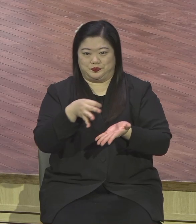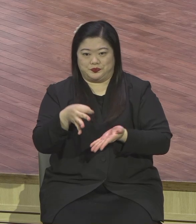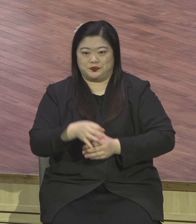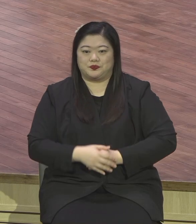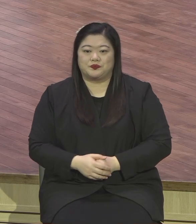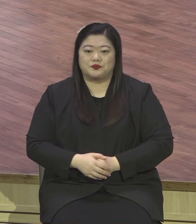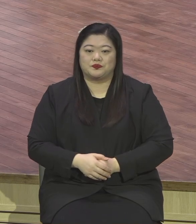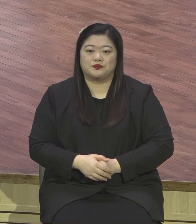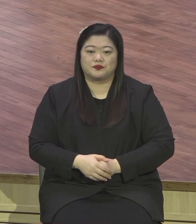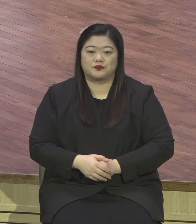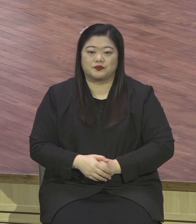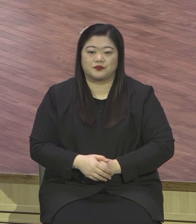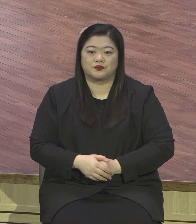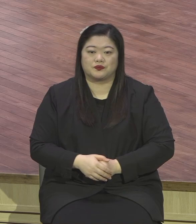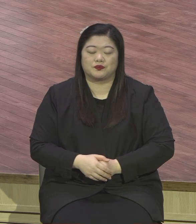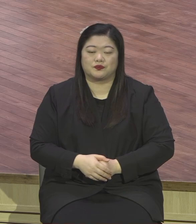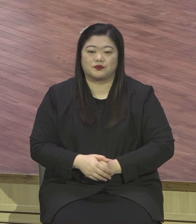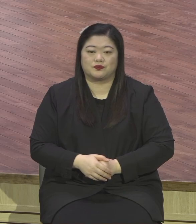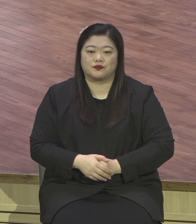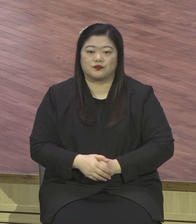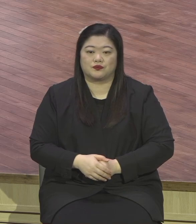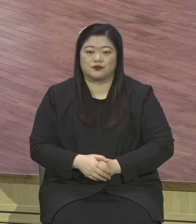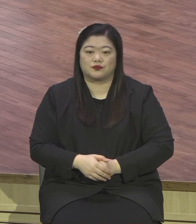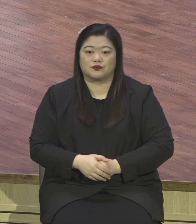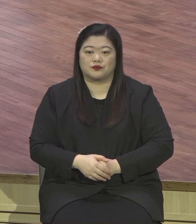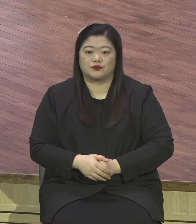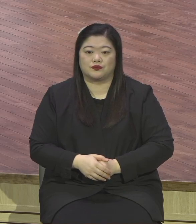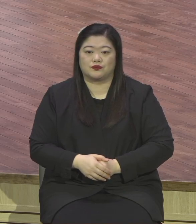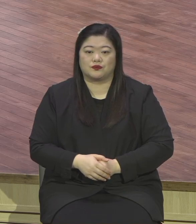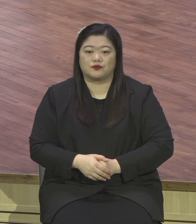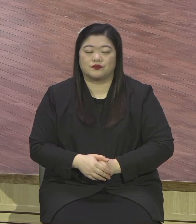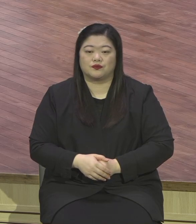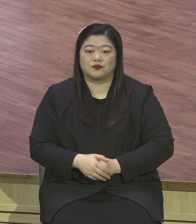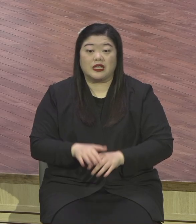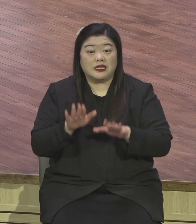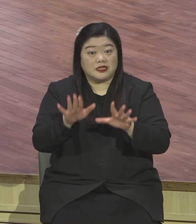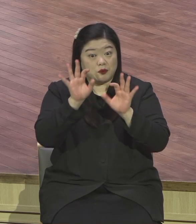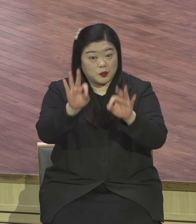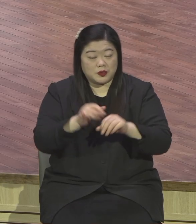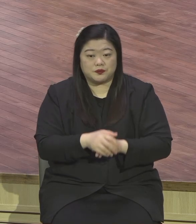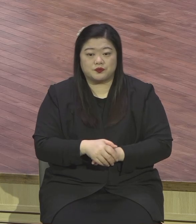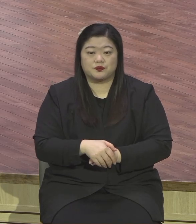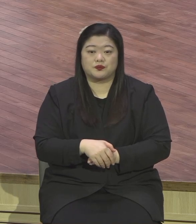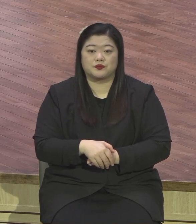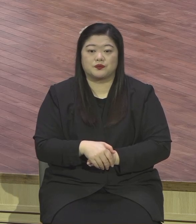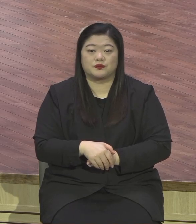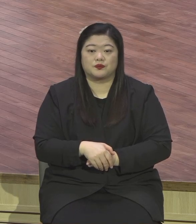여러분 주부를 지난주에 다 나눠 주었는데요 예원 여기 들어가면